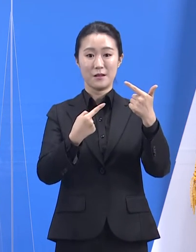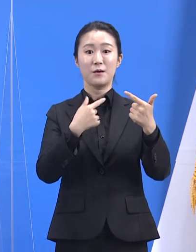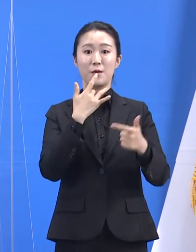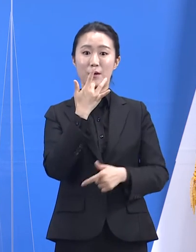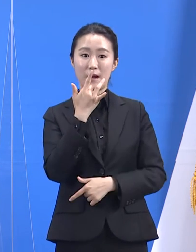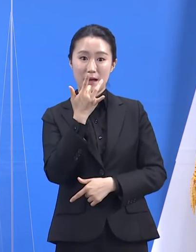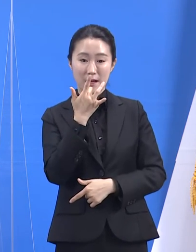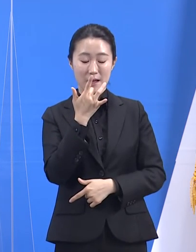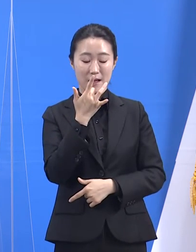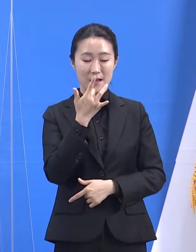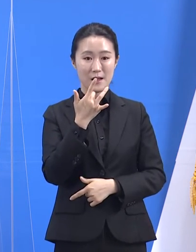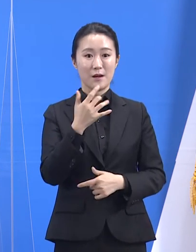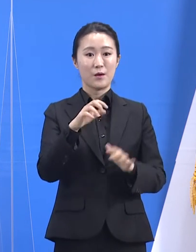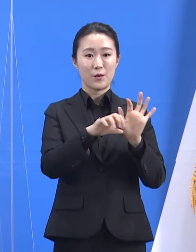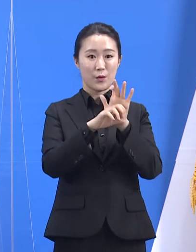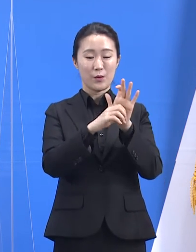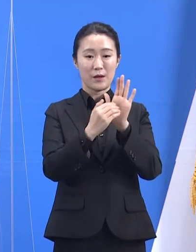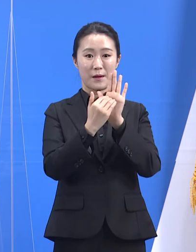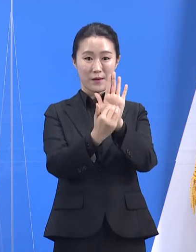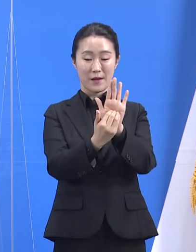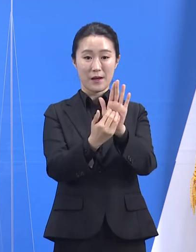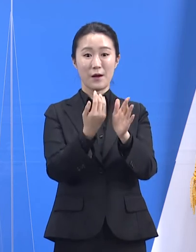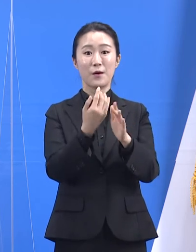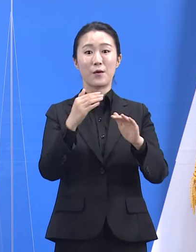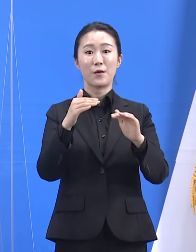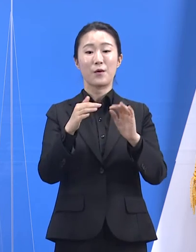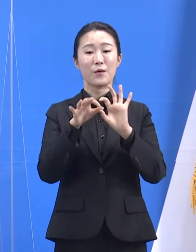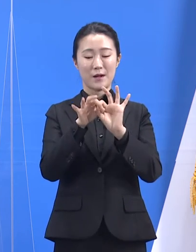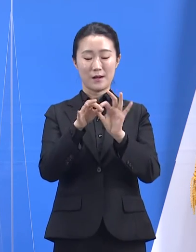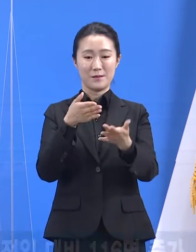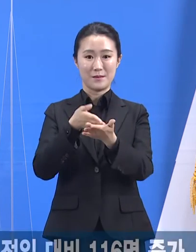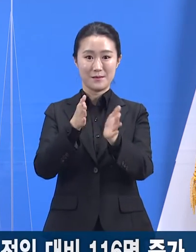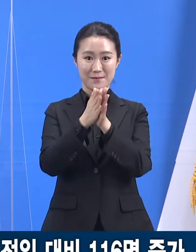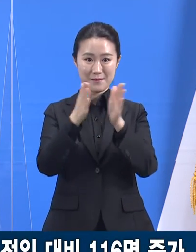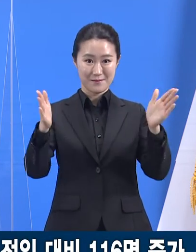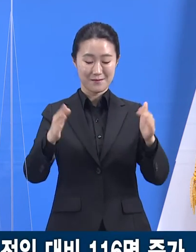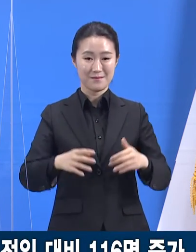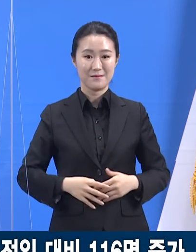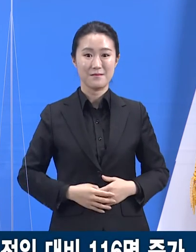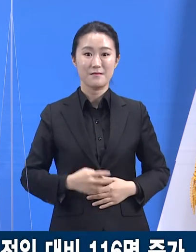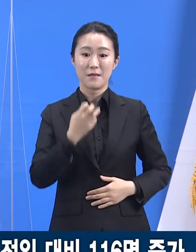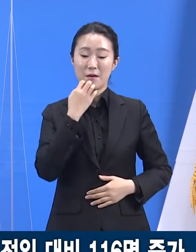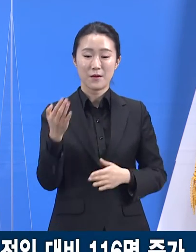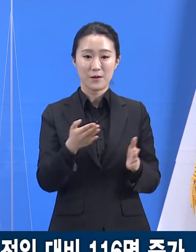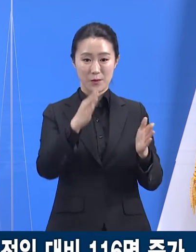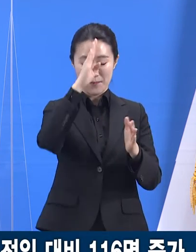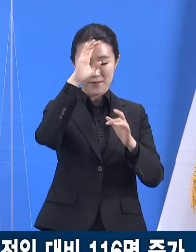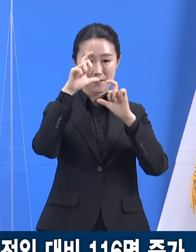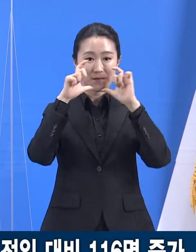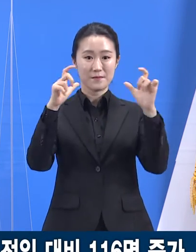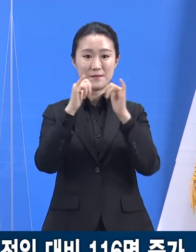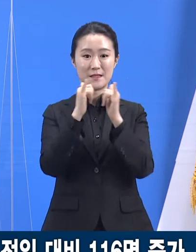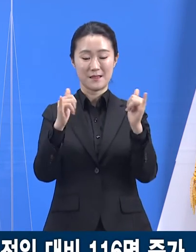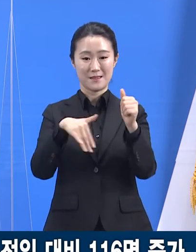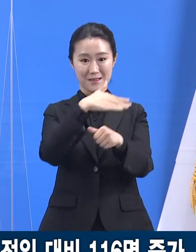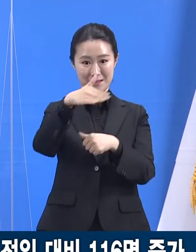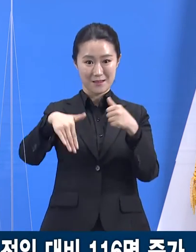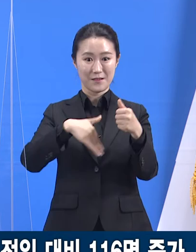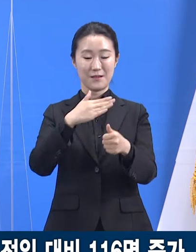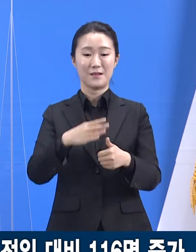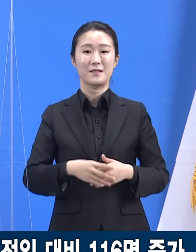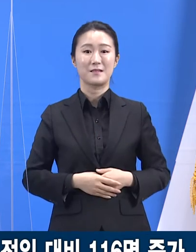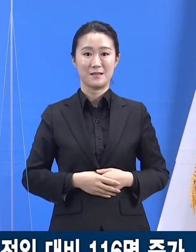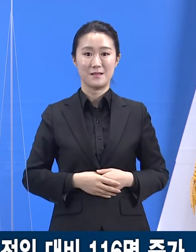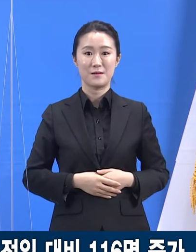관련 정례 기자회견을 시작하겠습니다. 경기도 확진자 발생 현황입니다. 6월 1일 0시